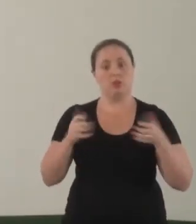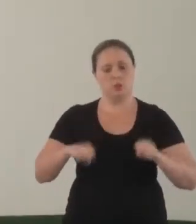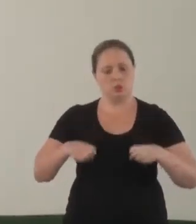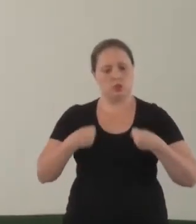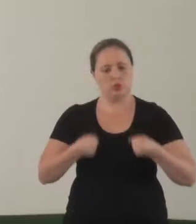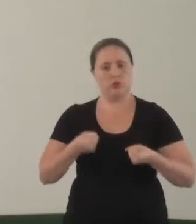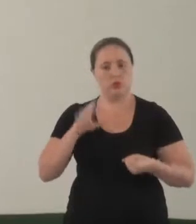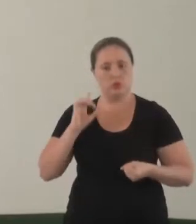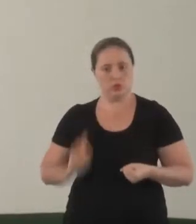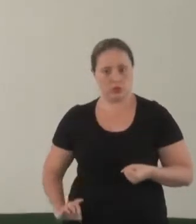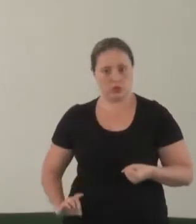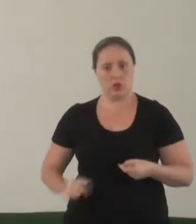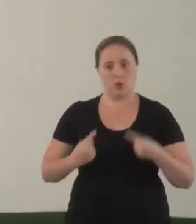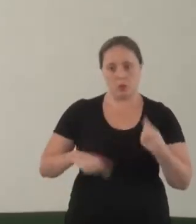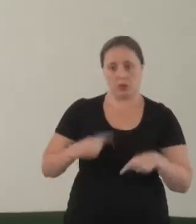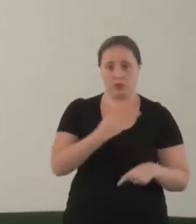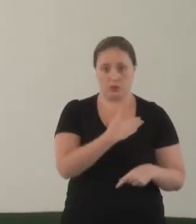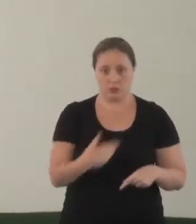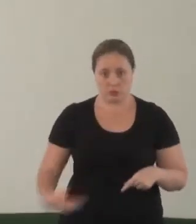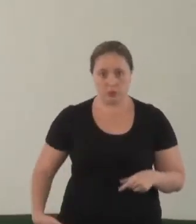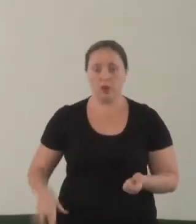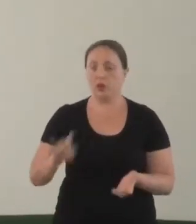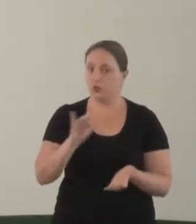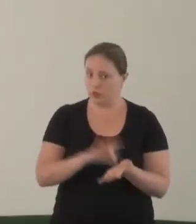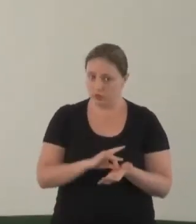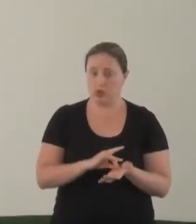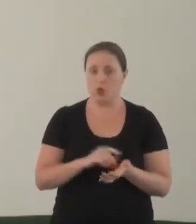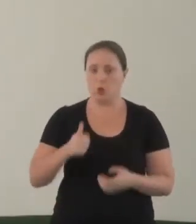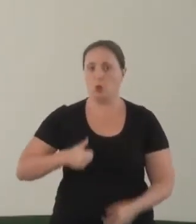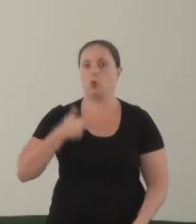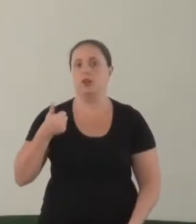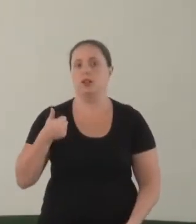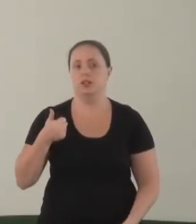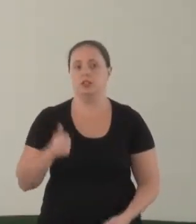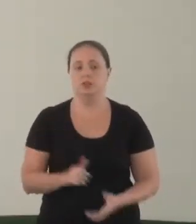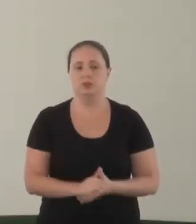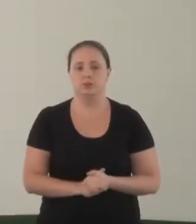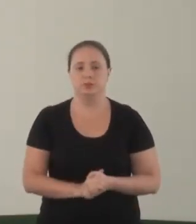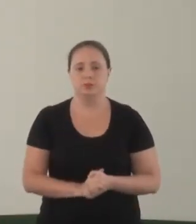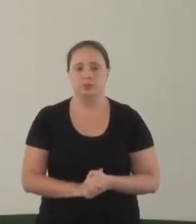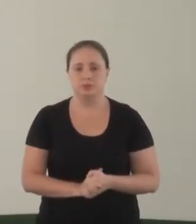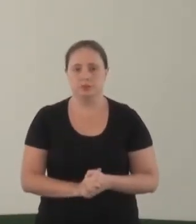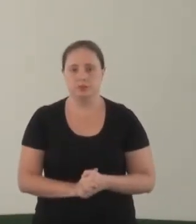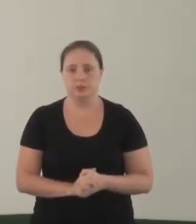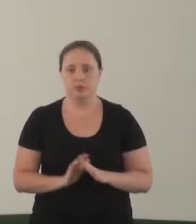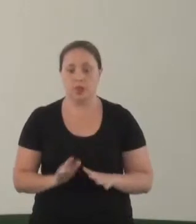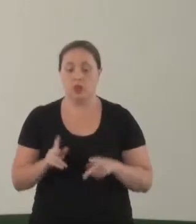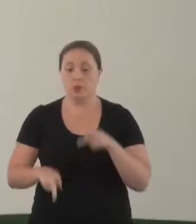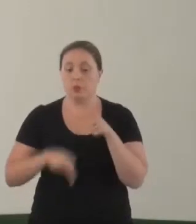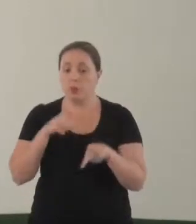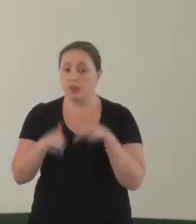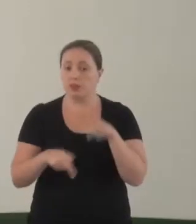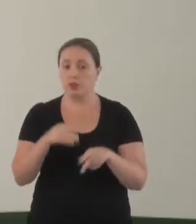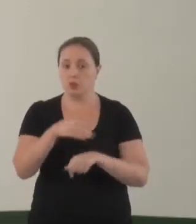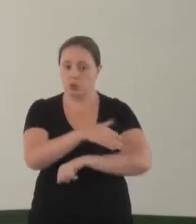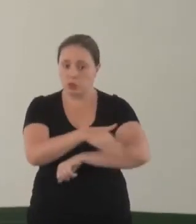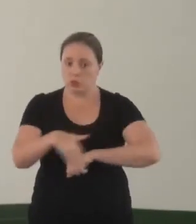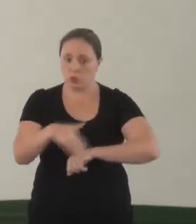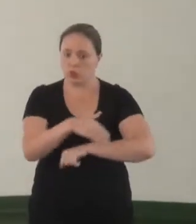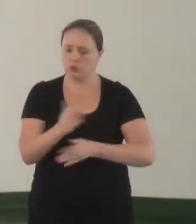dos direitos por meio das políticas públicas, com efetividade e qualidade. Que a população de rua seja tratada